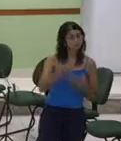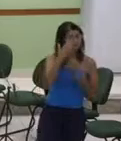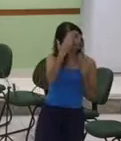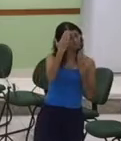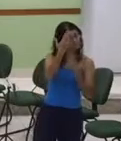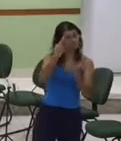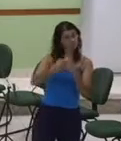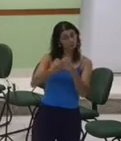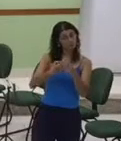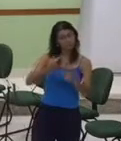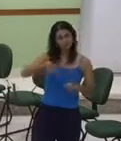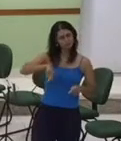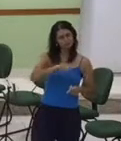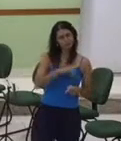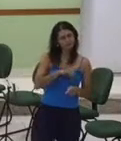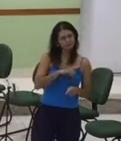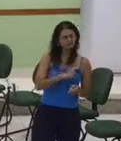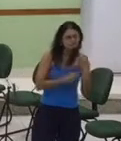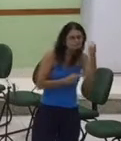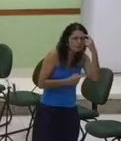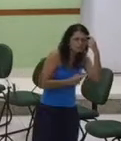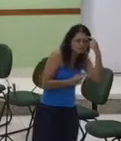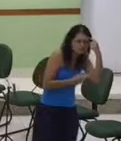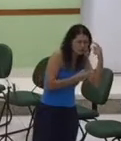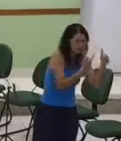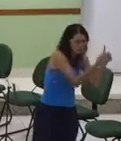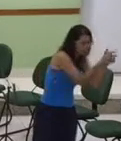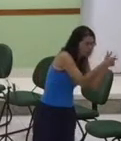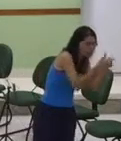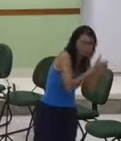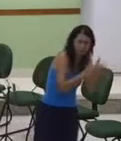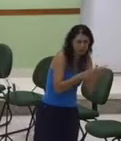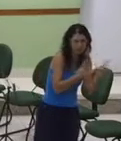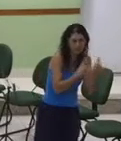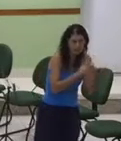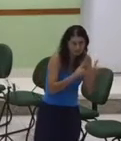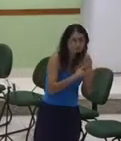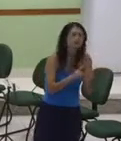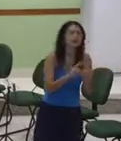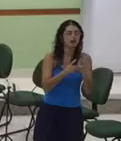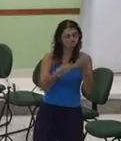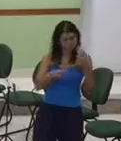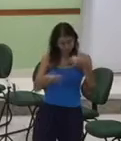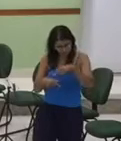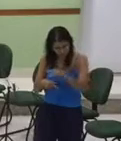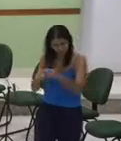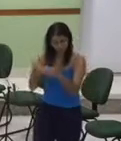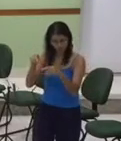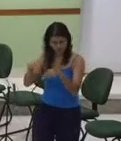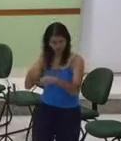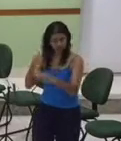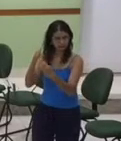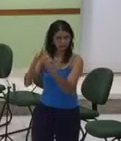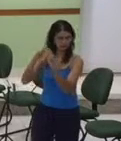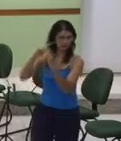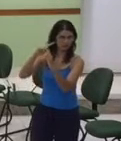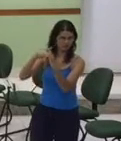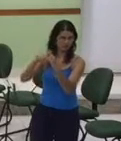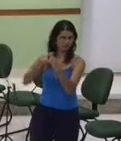circunstâncias e viemos como para o Senhor, muitos olharam o céu, vai chover, vai isso, vai aquilo e não tiveram a